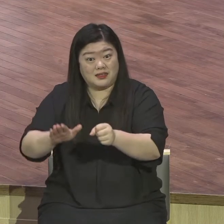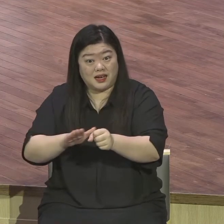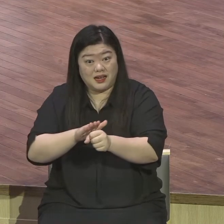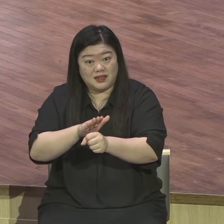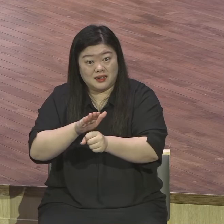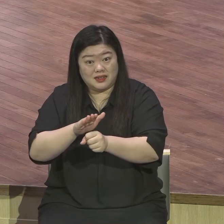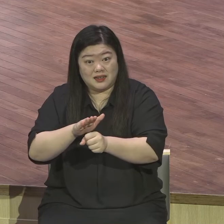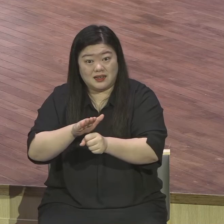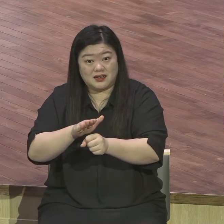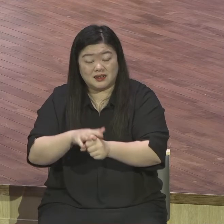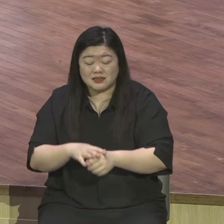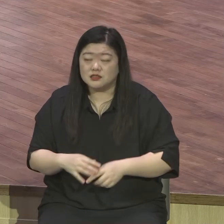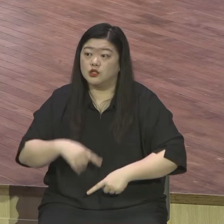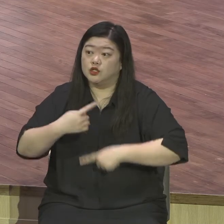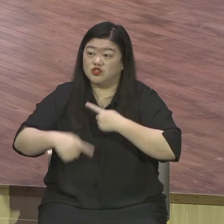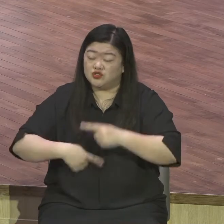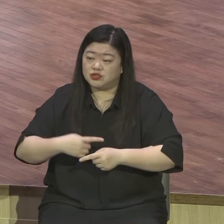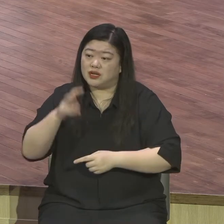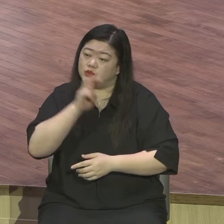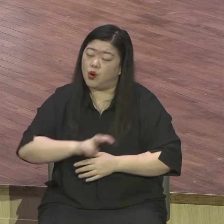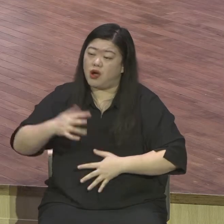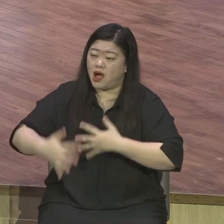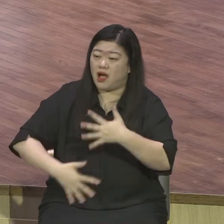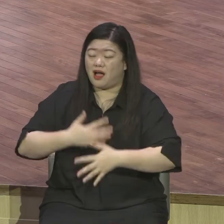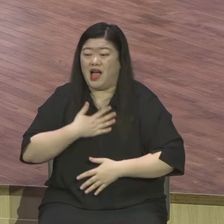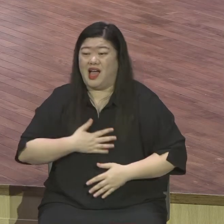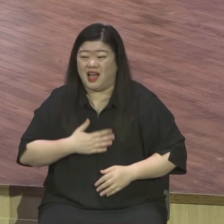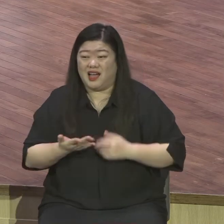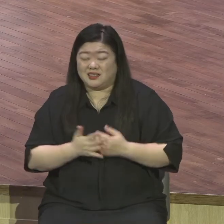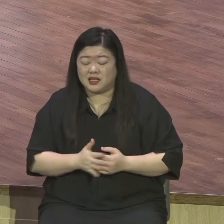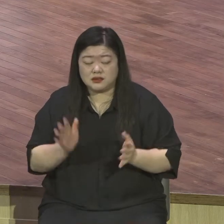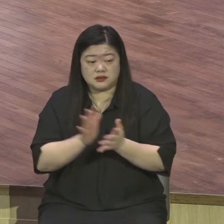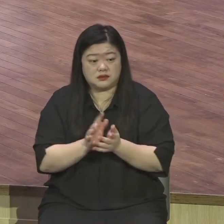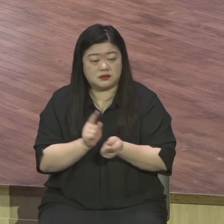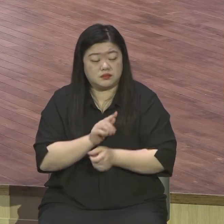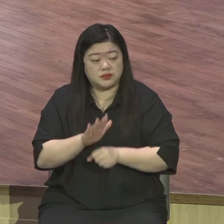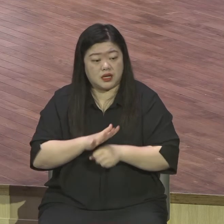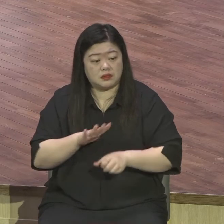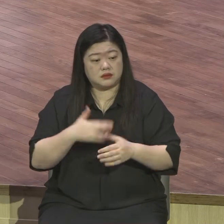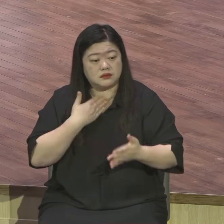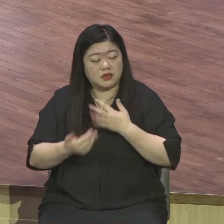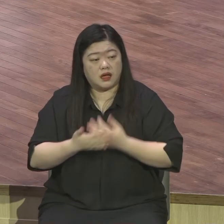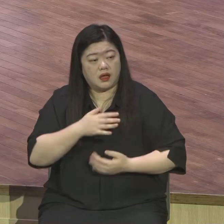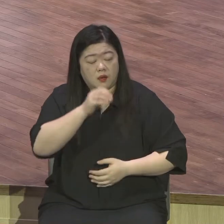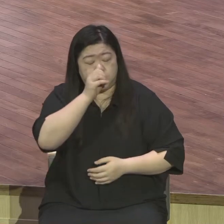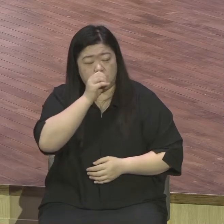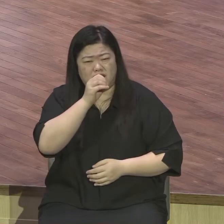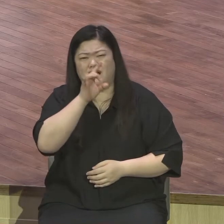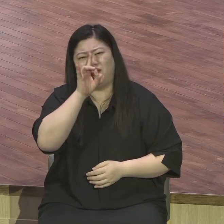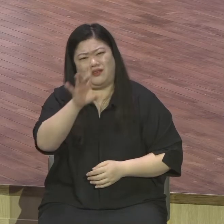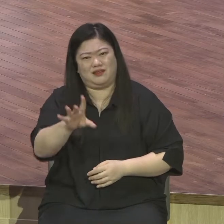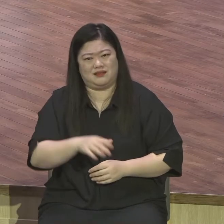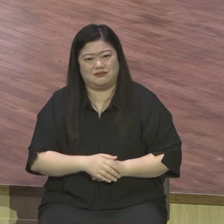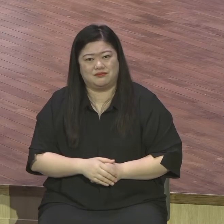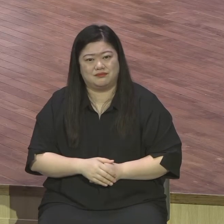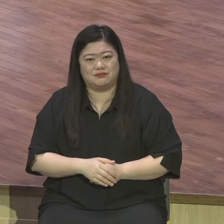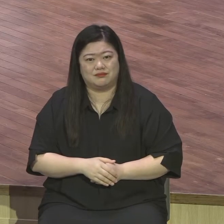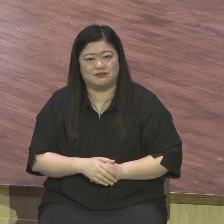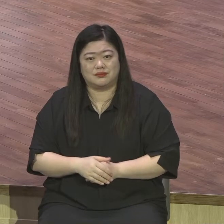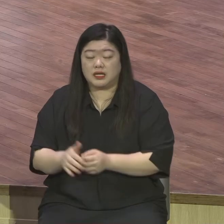체험하고 사는 게 성경적인 신앙생활이에요. 하나님은 너무 사랑이시구나. 하나님은 왜 이렇게 나를 사랑하지.